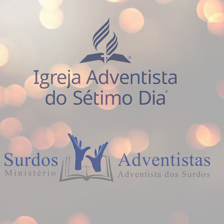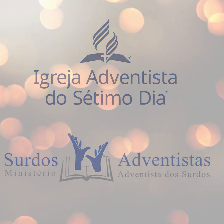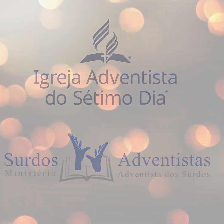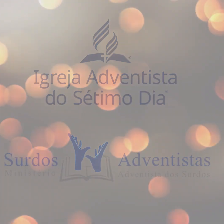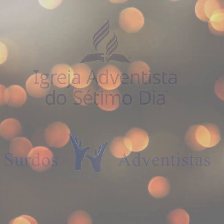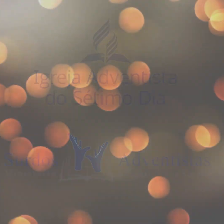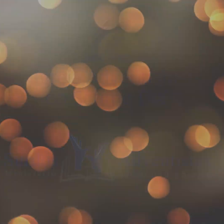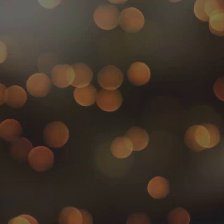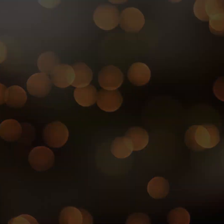Feliz Natal a todos.